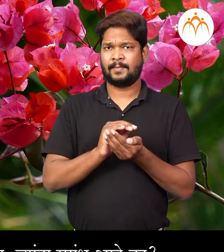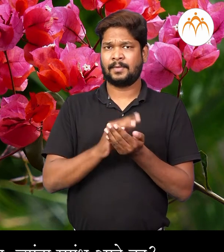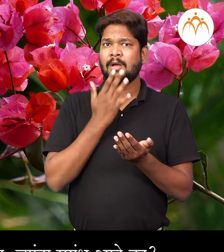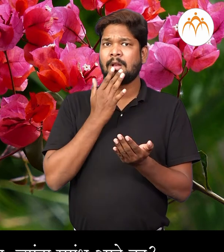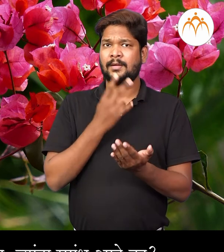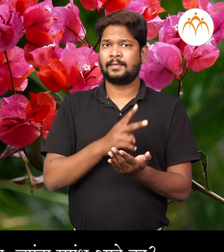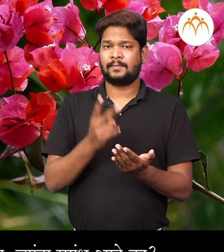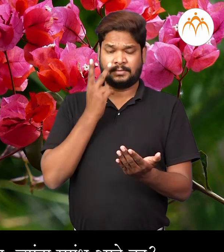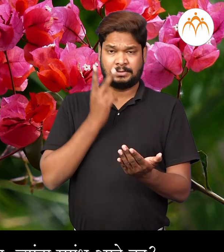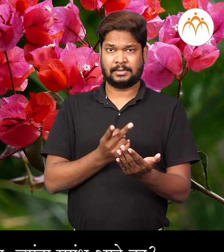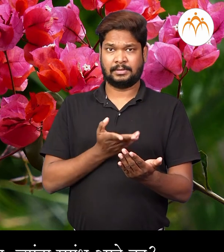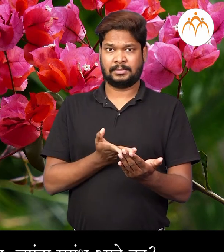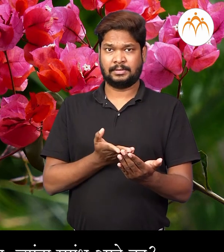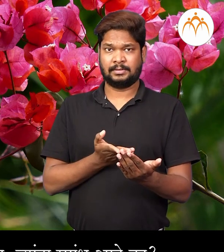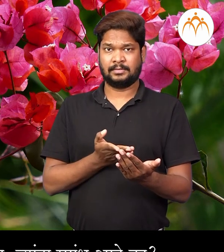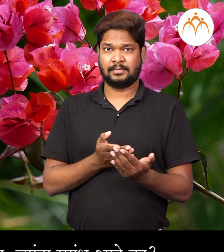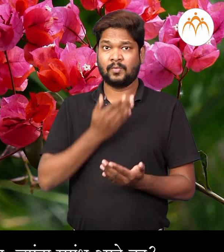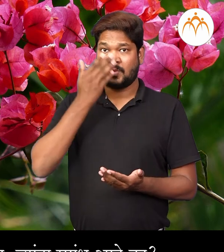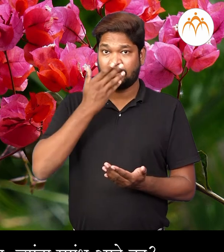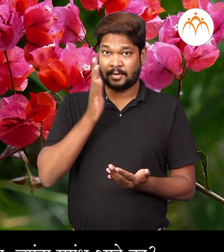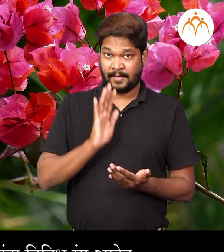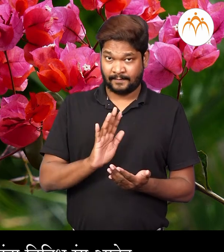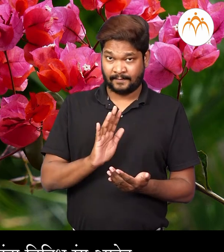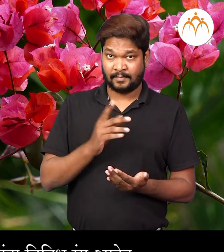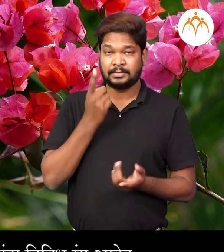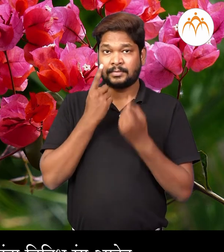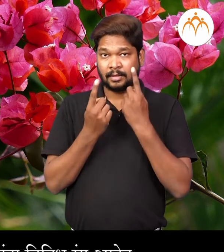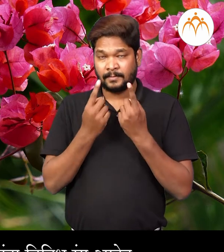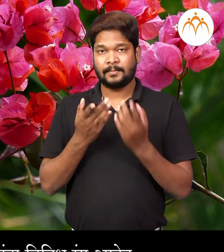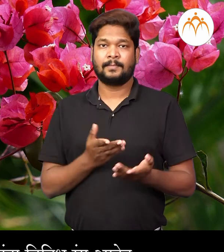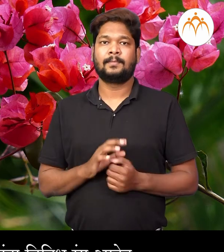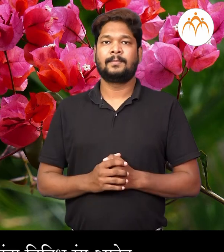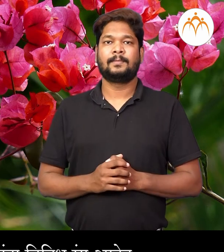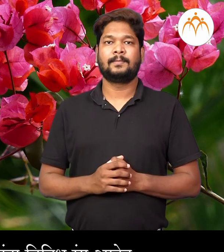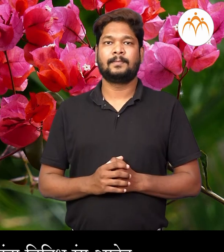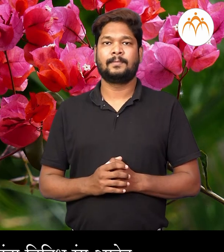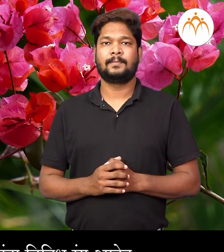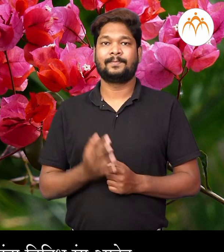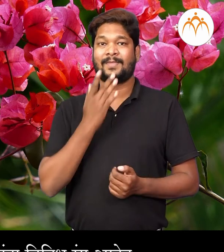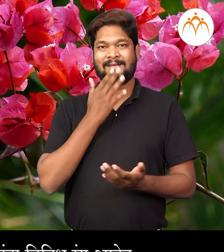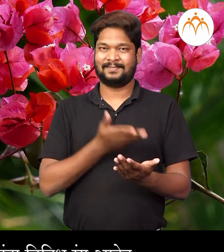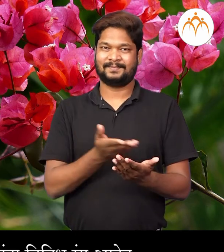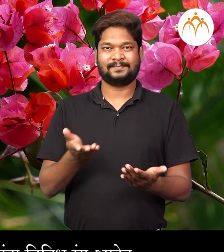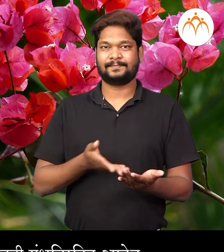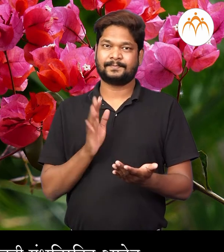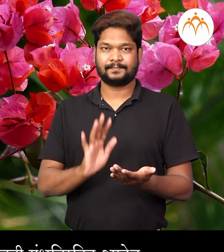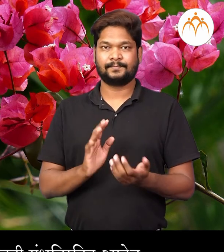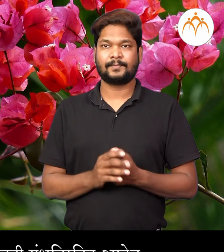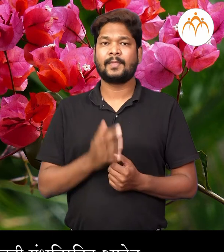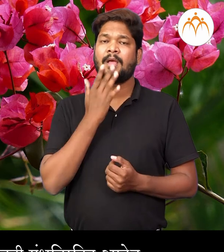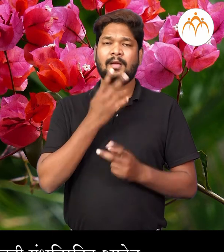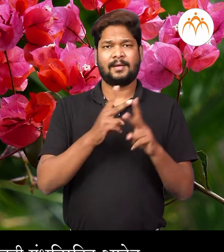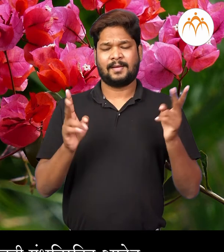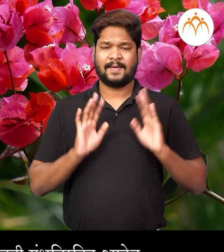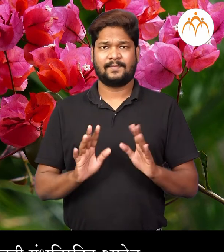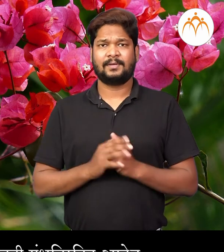से अवलोकन करा तेना सुगंदा एका तुमाला दिसेल कि या फुलानना विविद रंग एत कहिनना